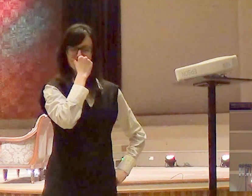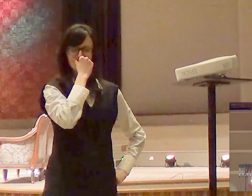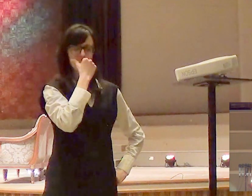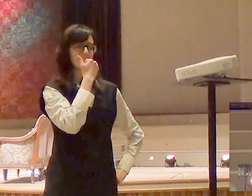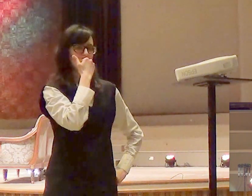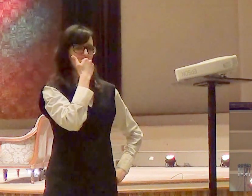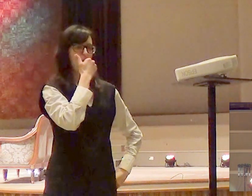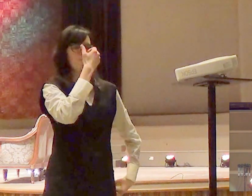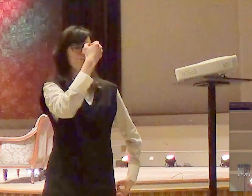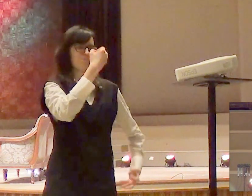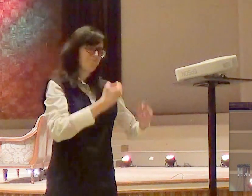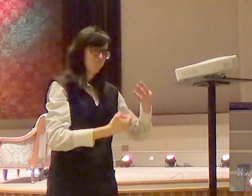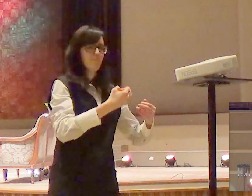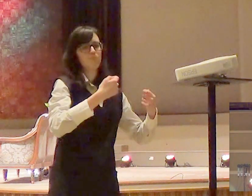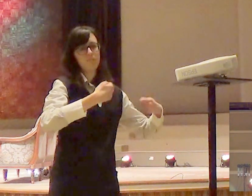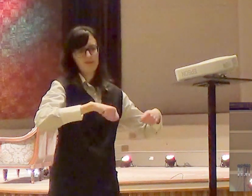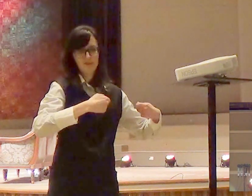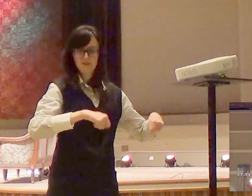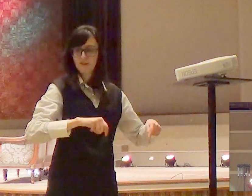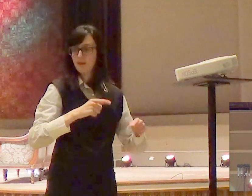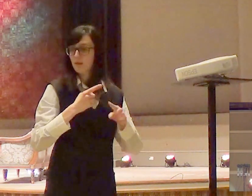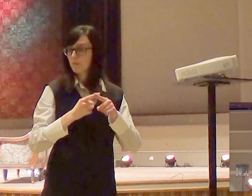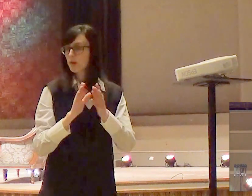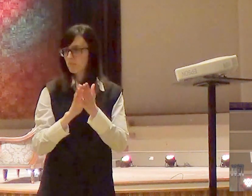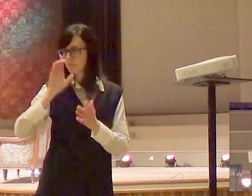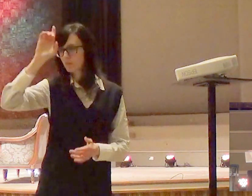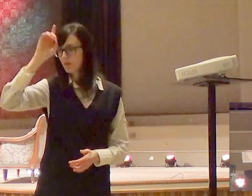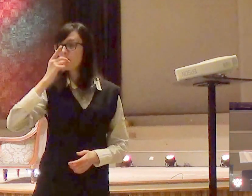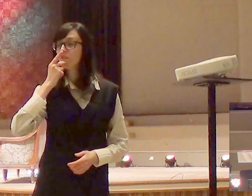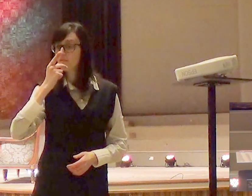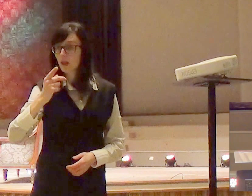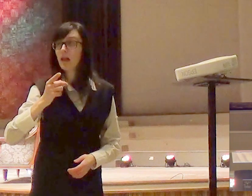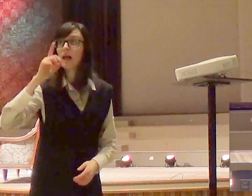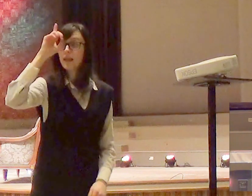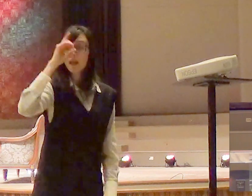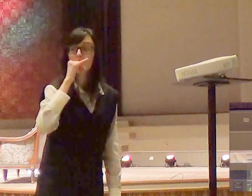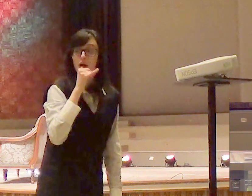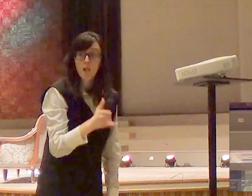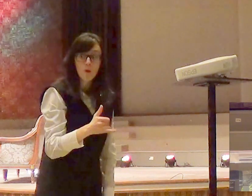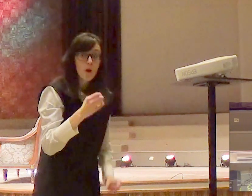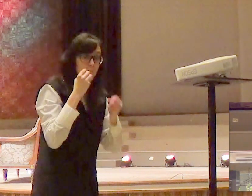a palavra do Senhor diz que Deus disse assim para Moisés Moisés